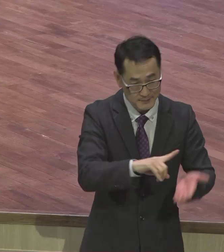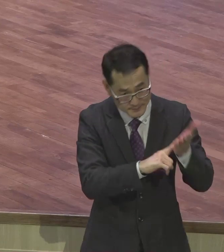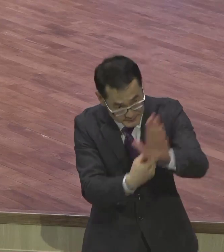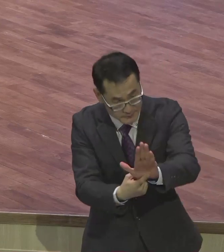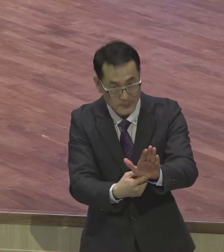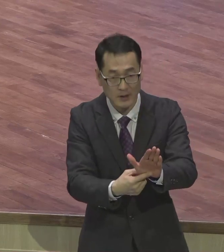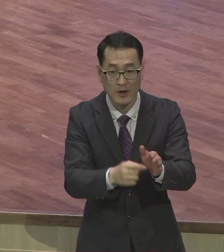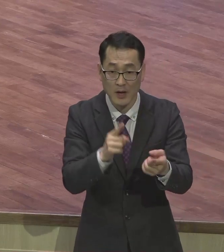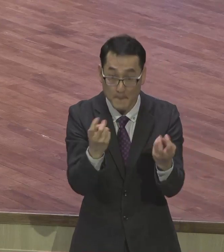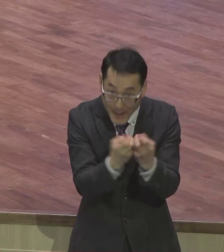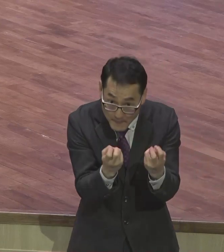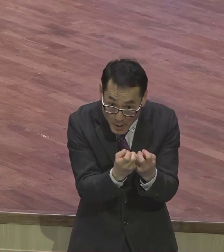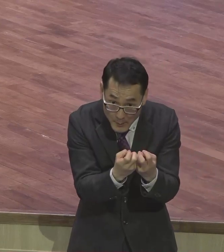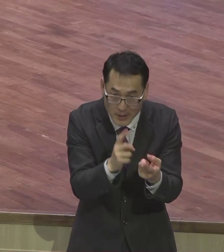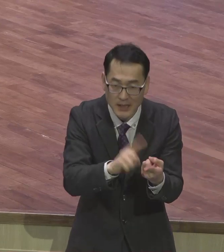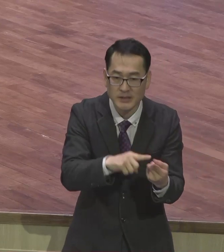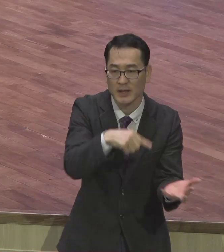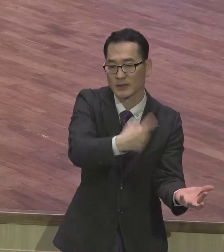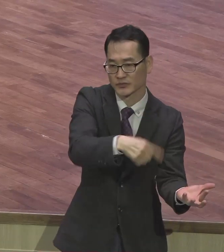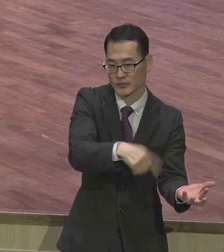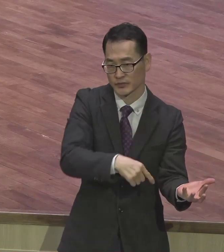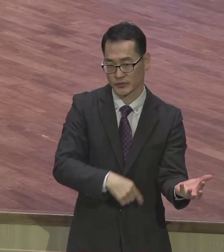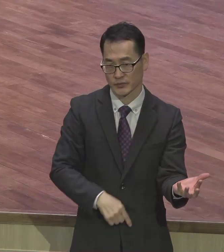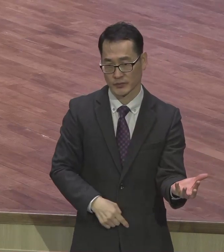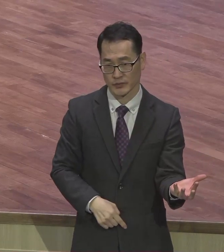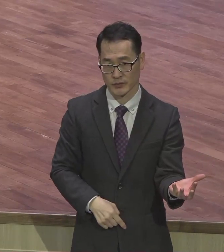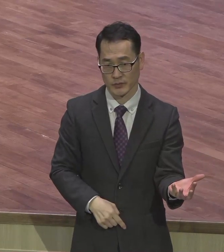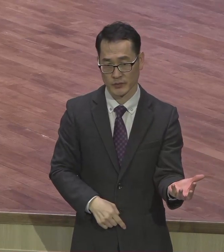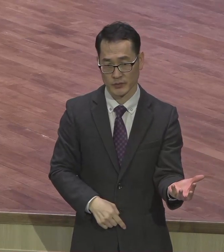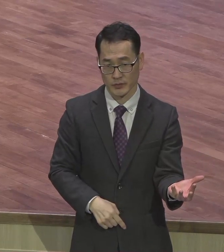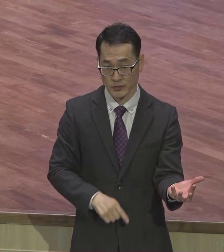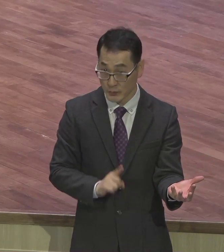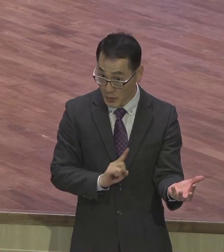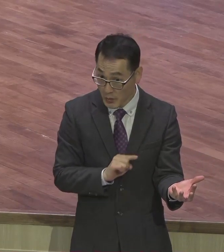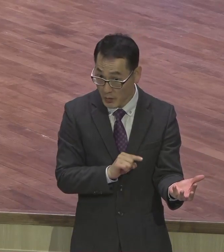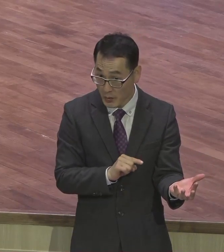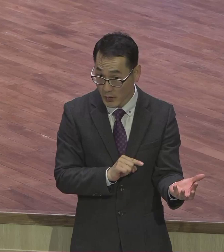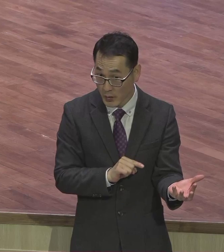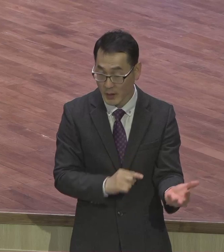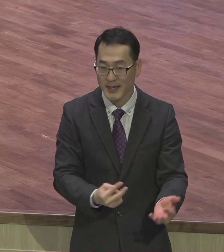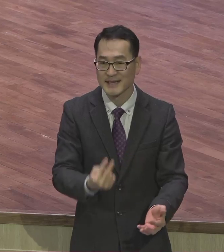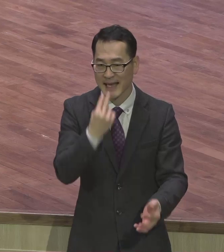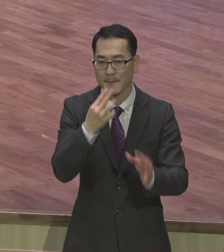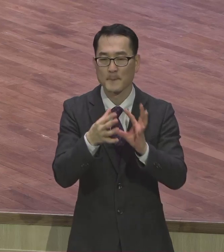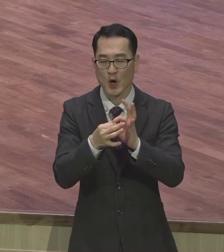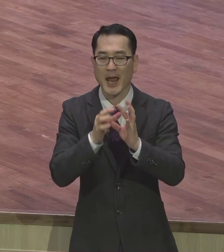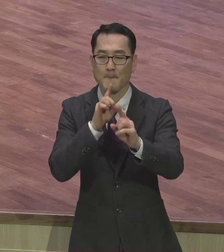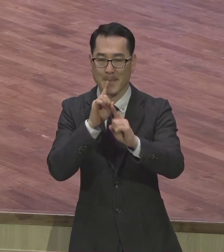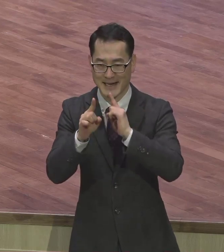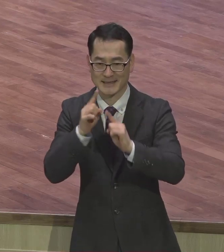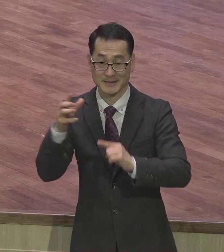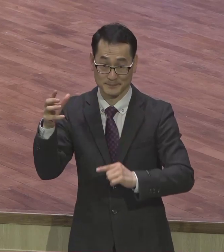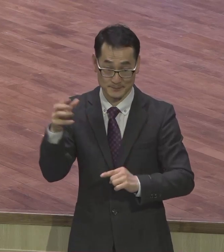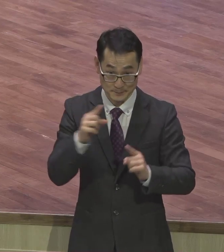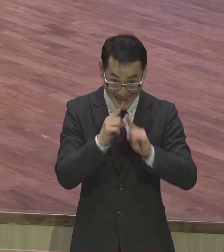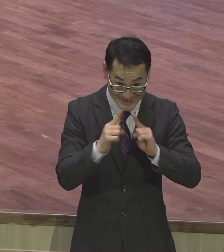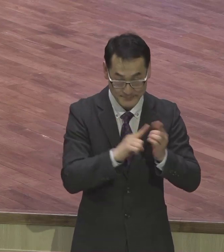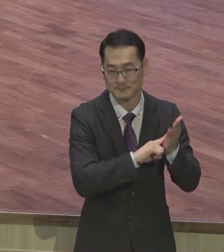살아야 되는지에 대해서 구체적으로 언급하고 있어요. 그것이 뭐냐? 생명의 말씀을 밝히는 것이라고 그랬어요. 빛이 뭘